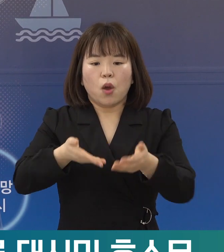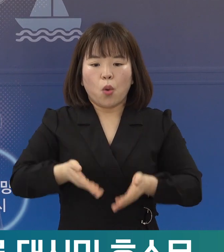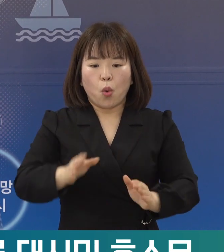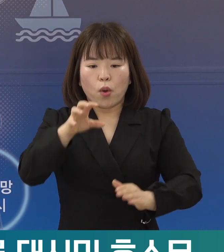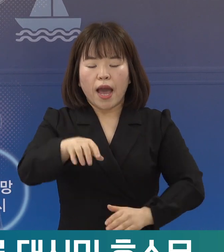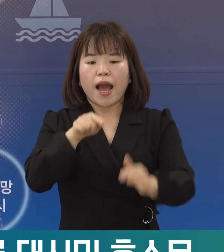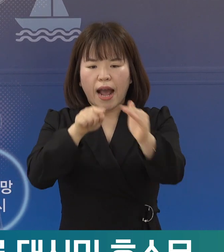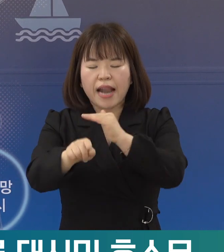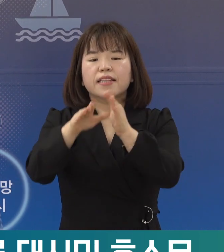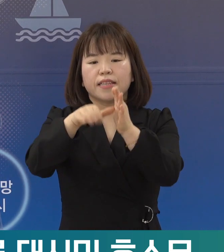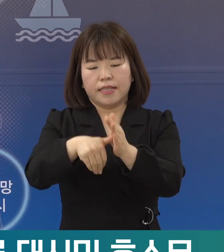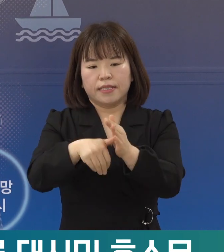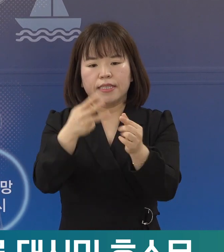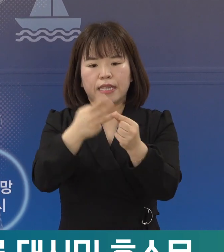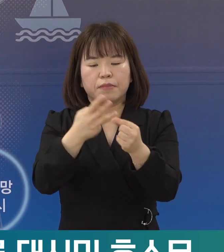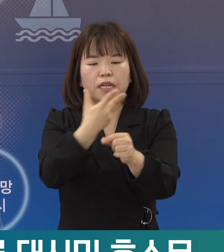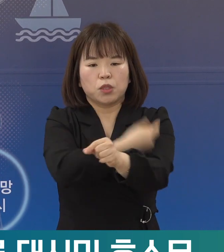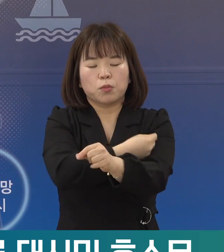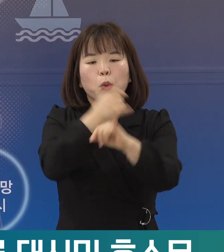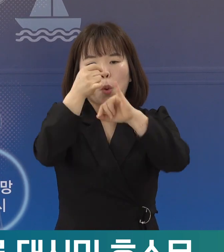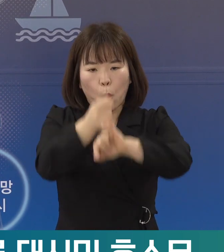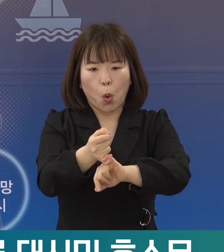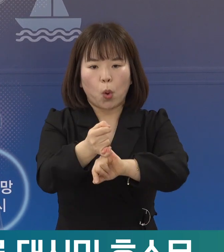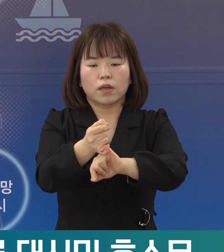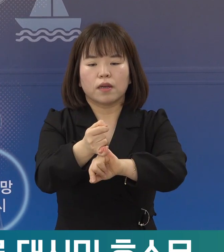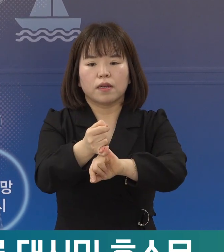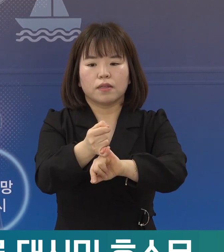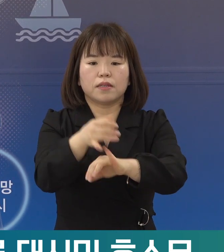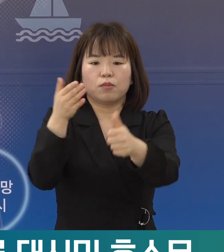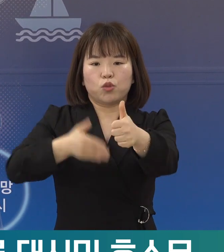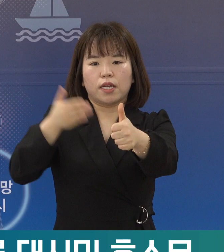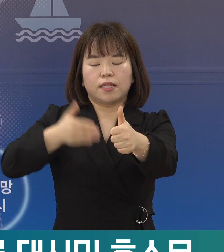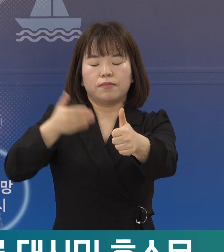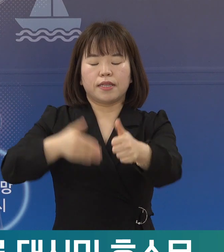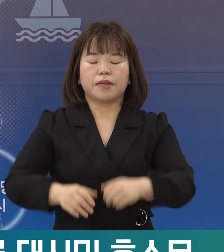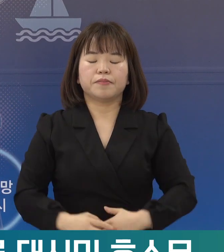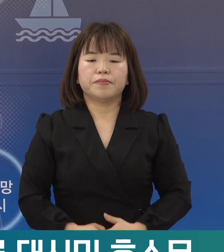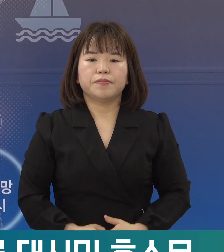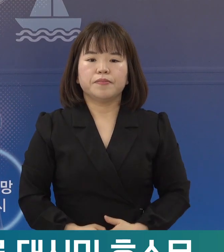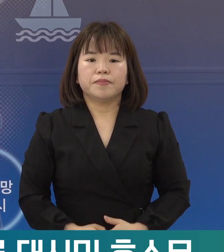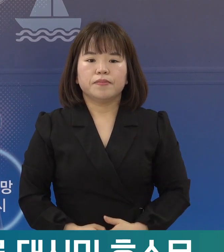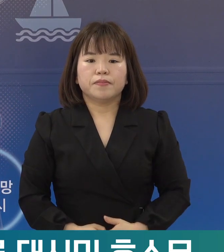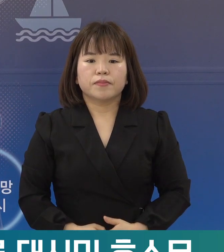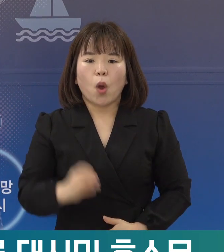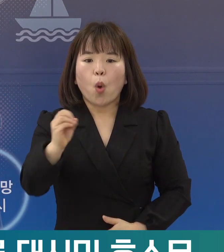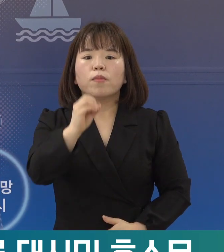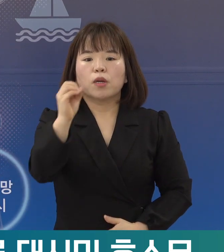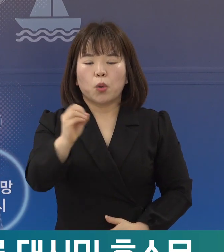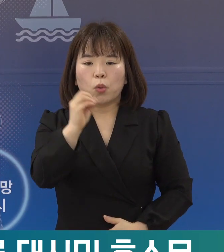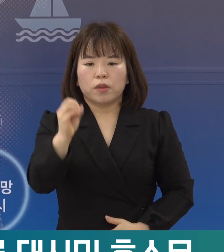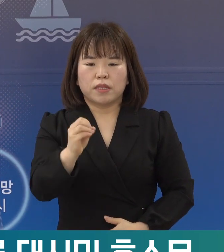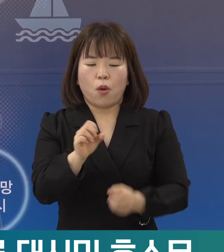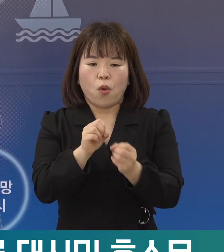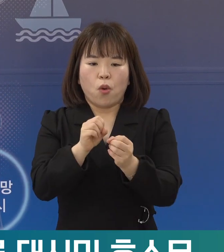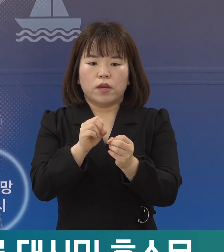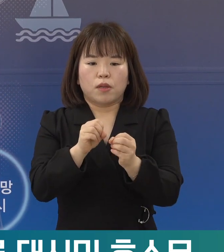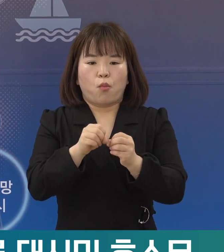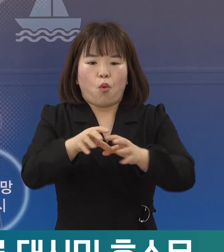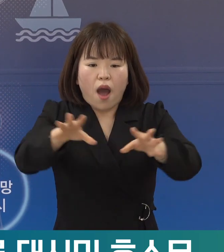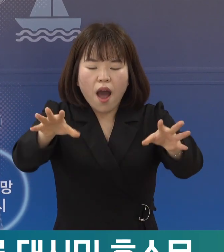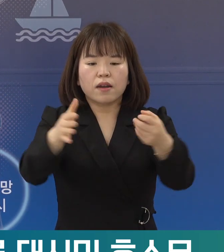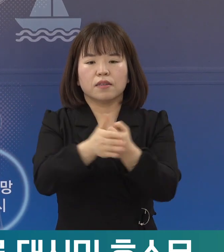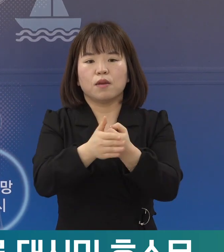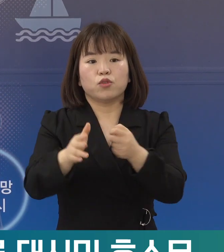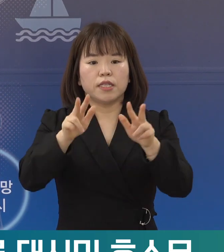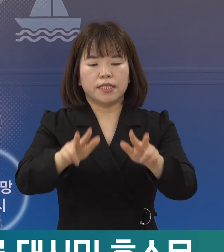반드시 3차 접종을 받으실 것을 부탁드립니다. 오미크론의 강력한 전파력으로 인해